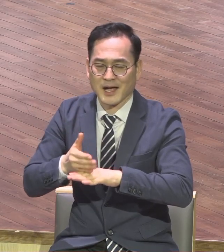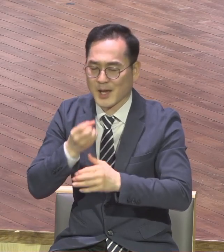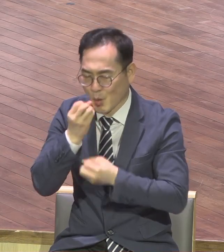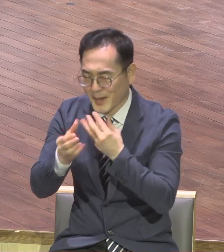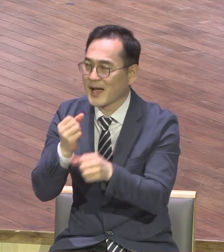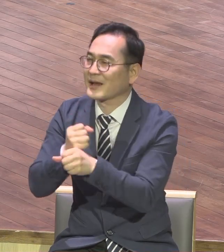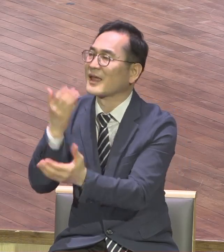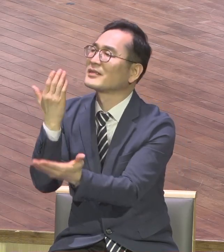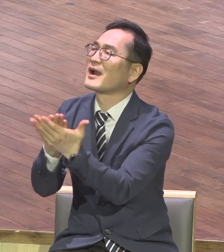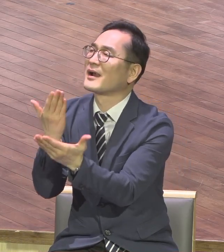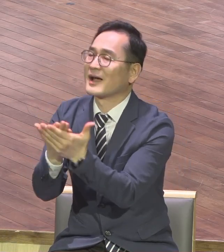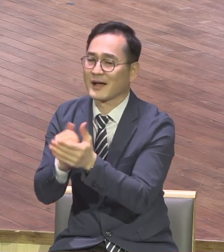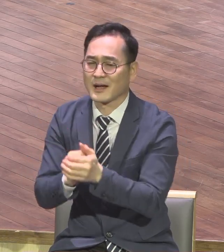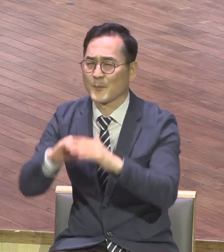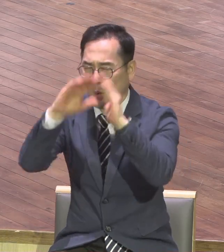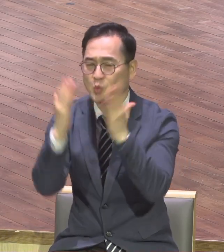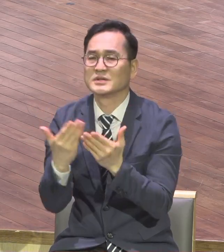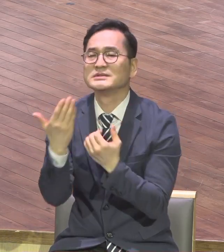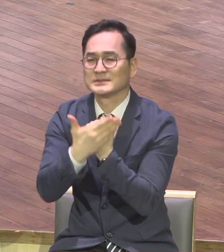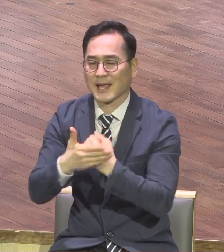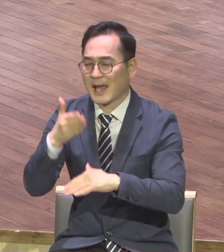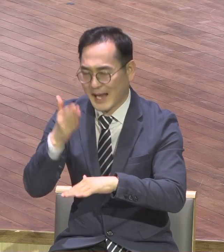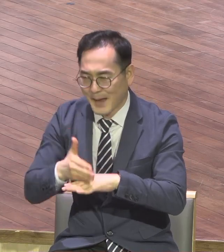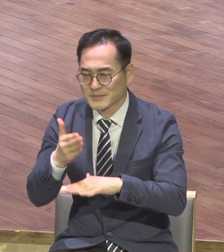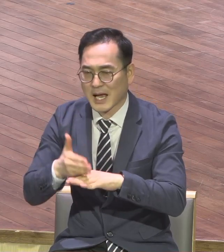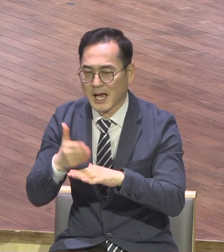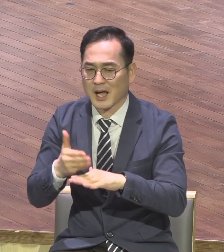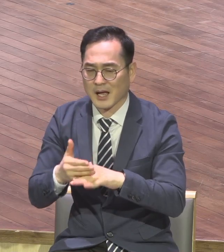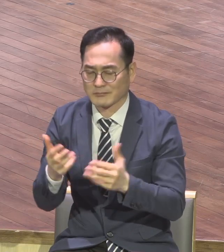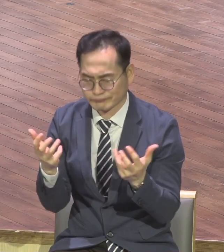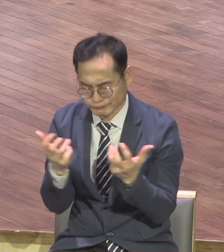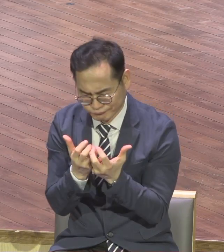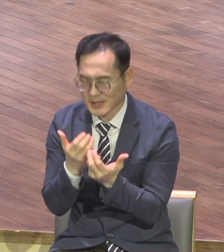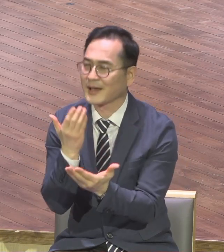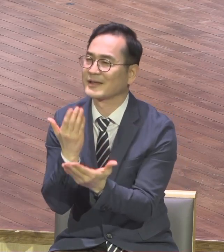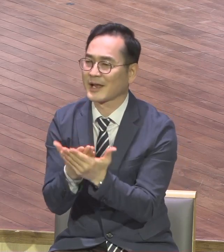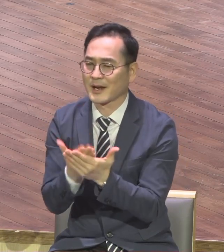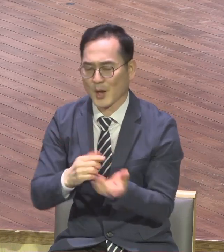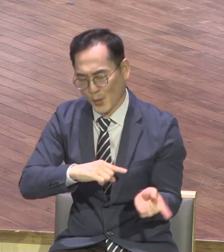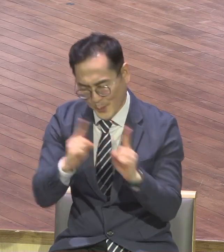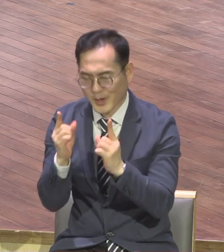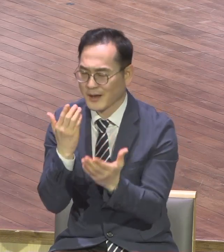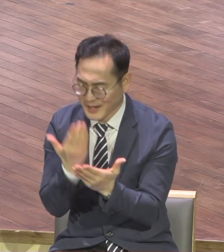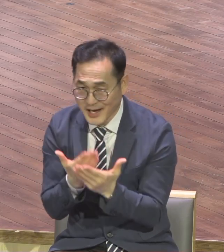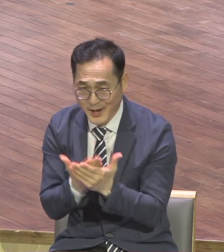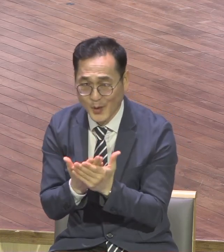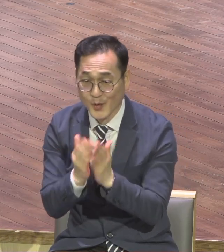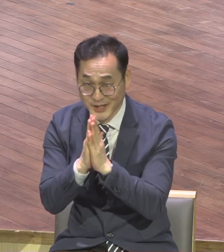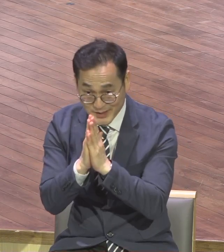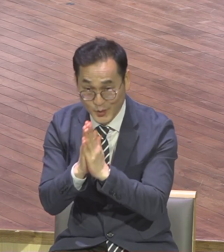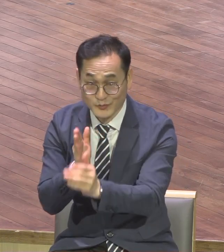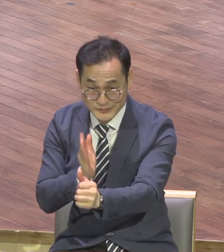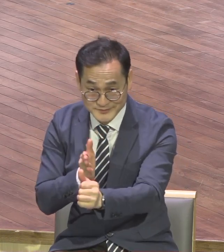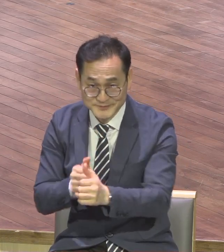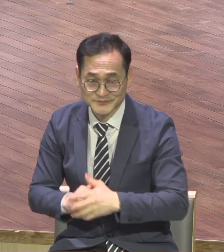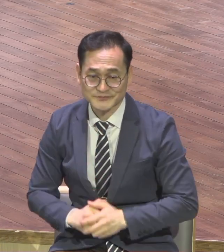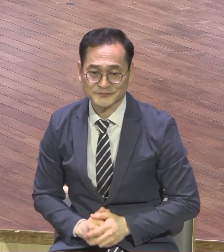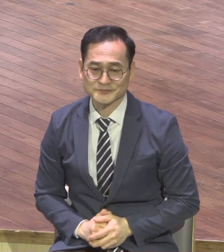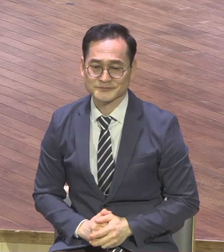것을 은혜로 모든 것을 감사로 모든 것을 사랑으로 모든 것을 회복되는 시간 되게 하여 주옵사사 다 하나님께